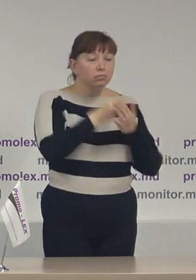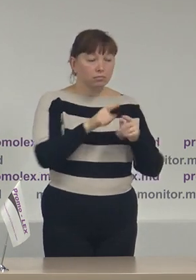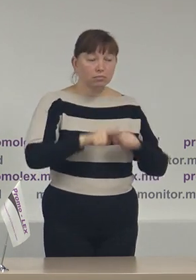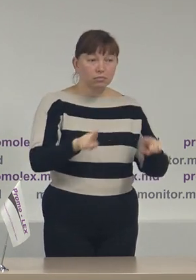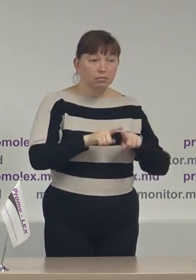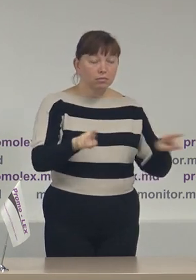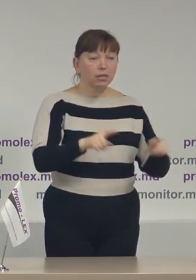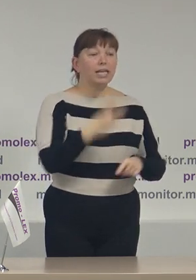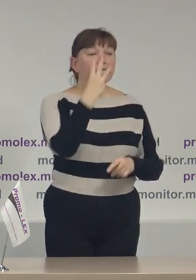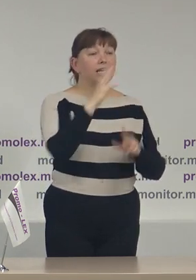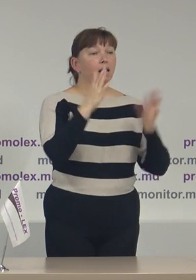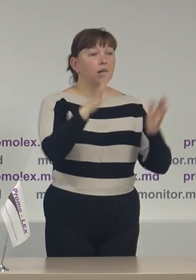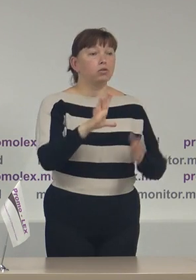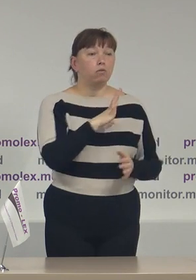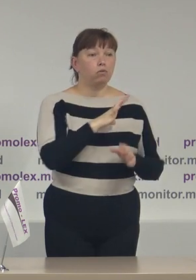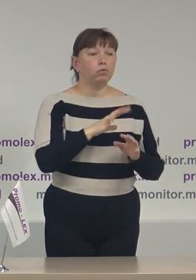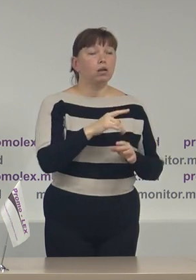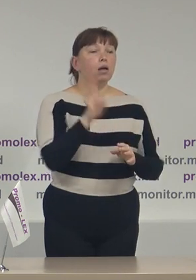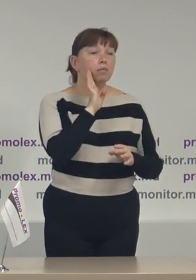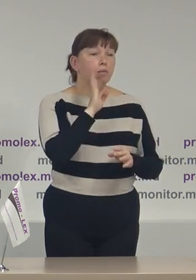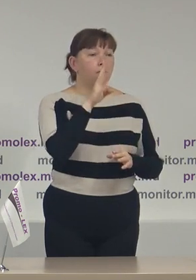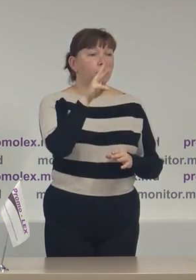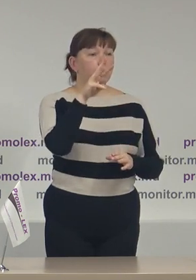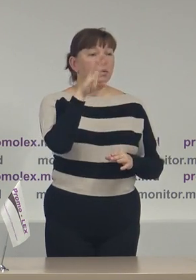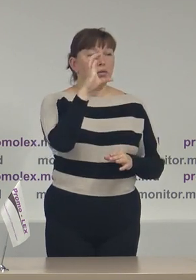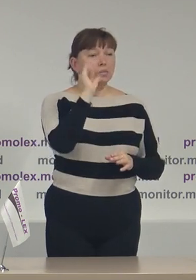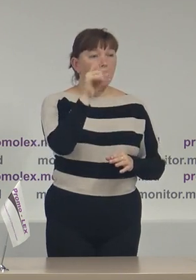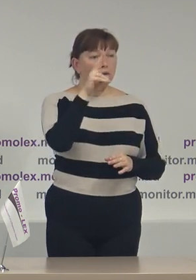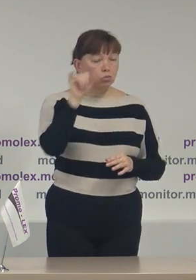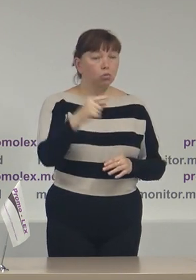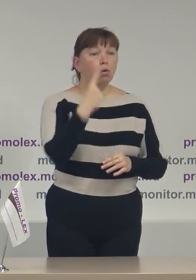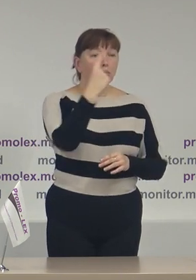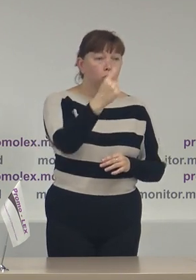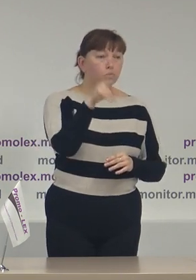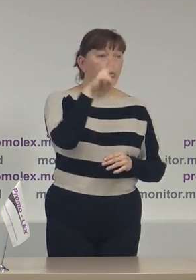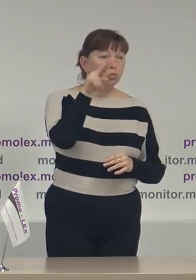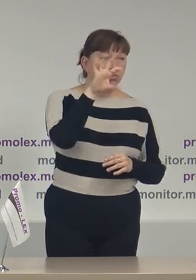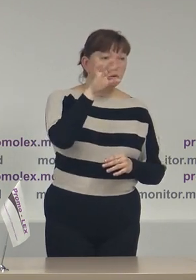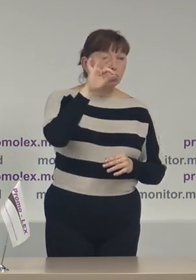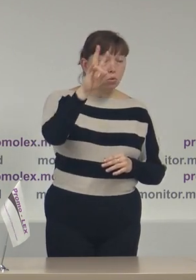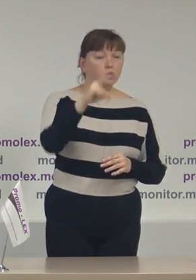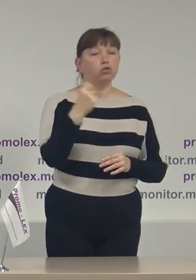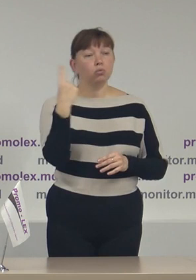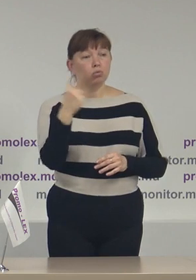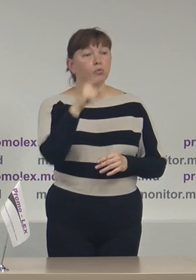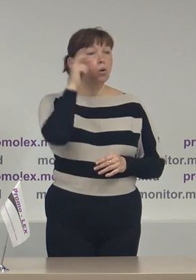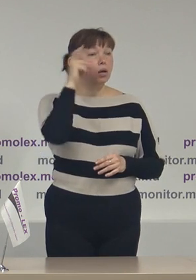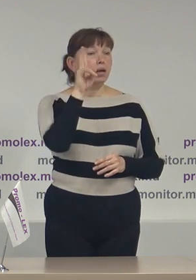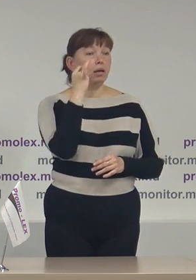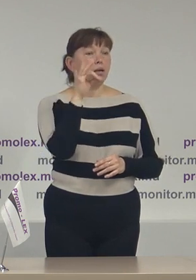campanie. În 3 cazuri este vorba de doamna Maia Sandu câte un caz Igor Dodon și Dorin Chertoaca.